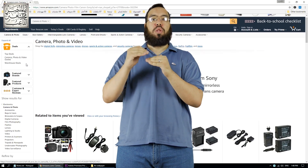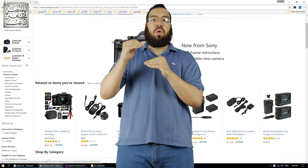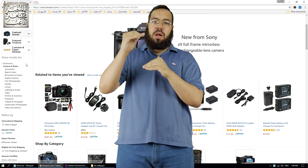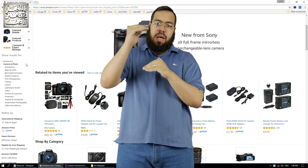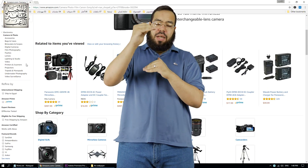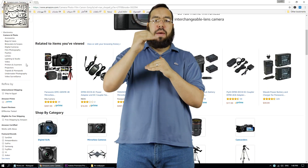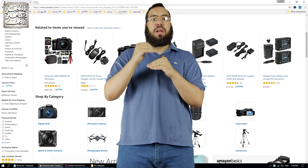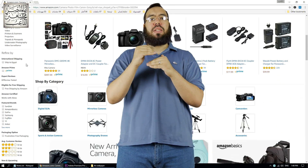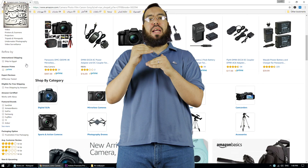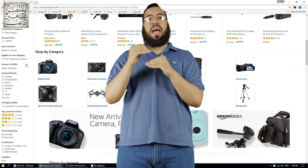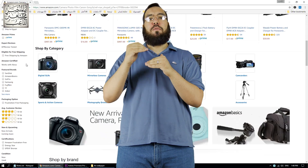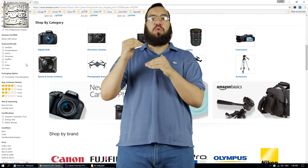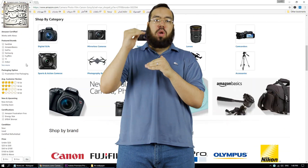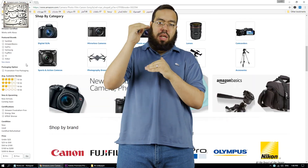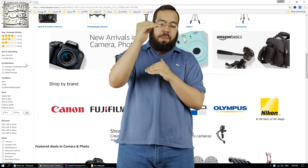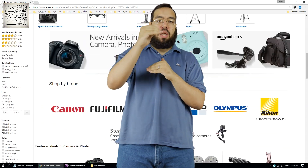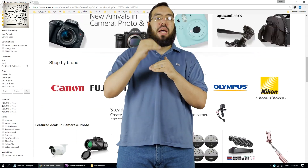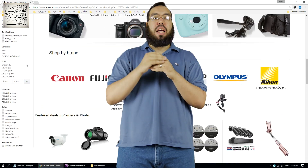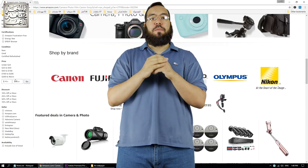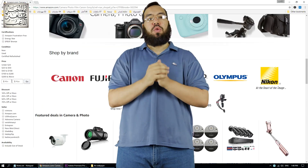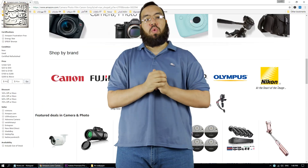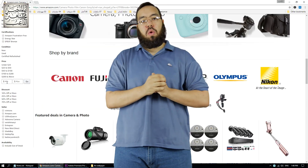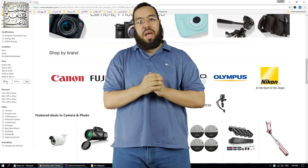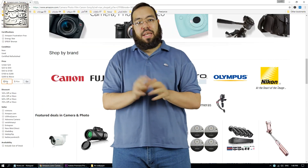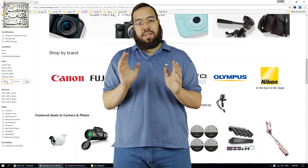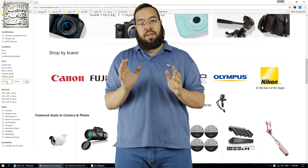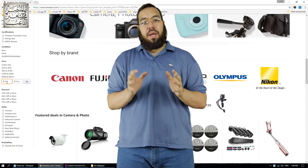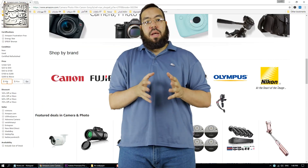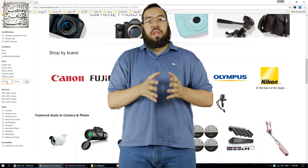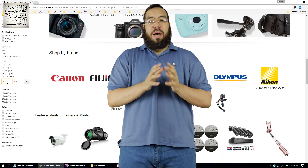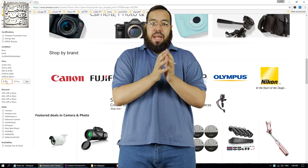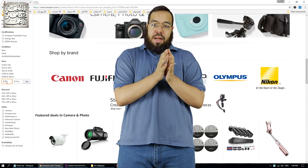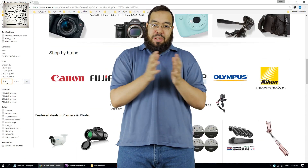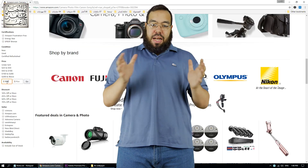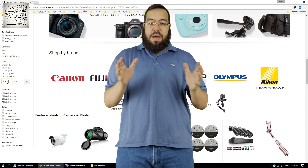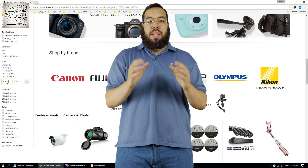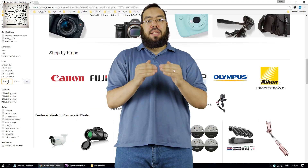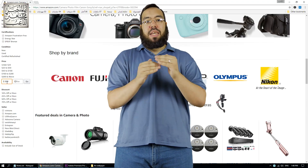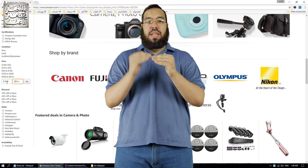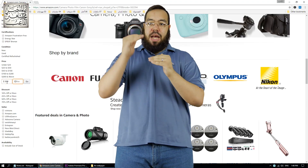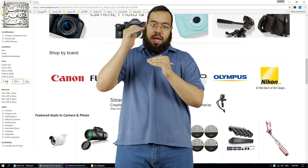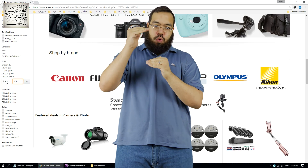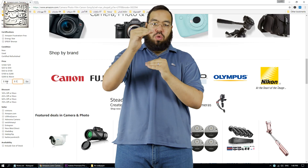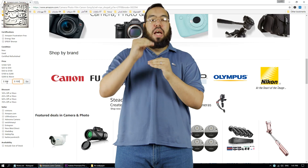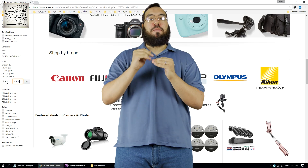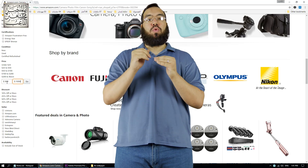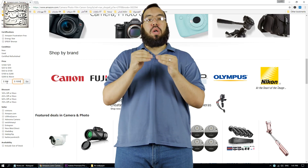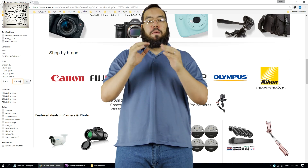دولار كاميرات على 1000 دولار كاميرات على 2000 دولار وهكذا طبعا انا الميزانية بتاعتي كانت على حدود الف دولار.